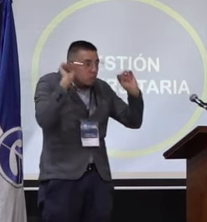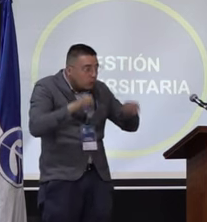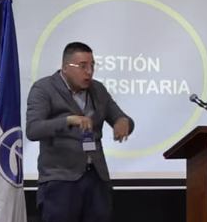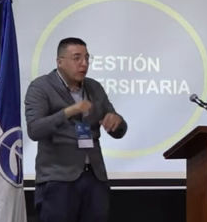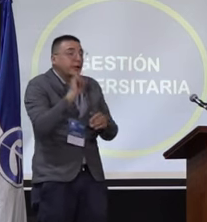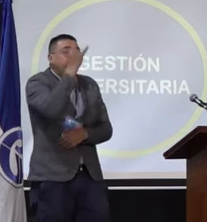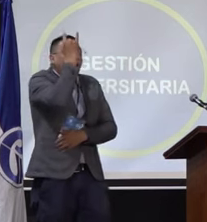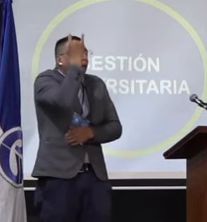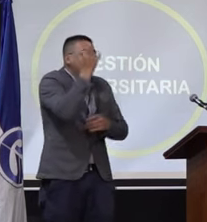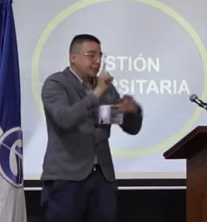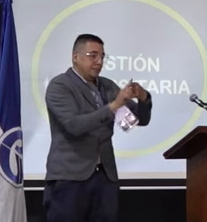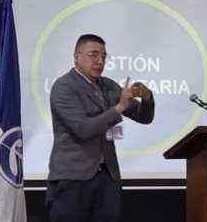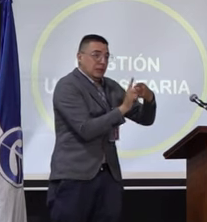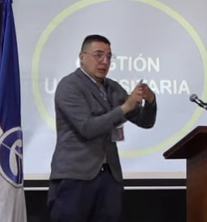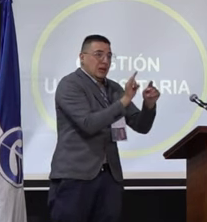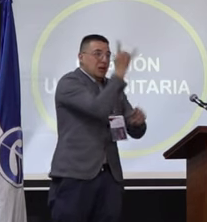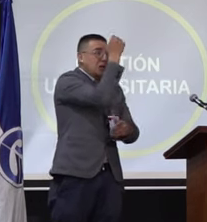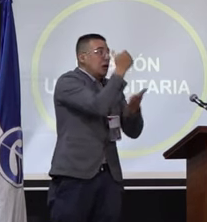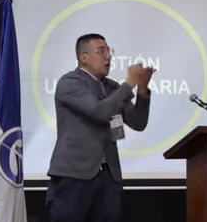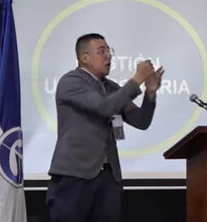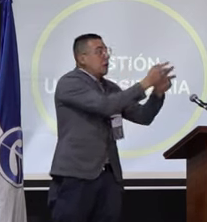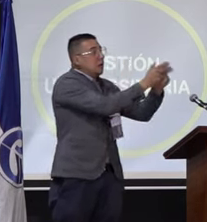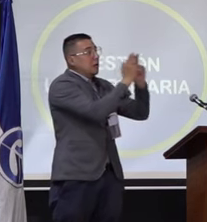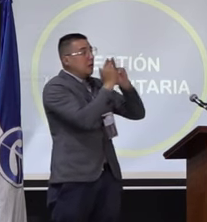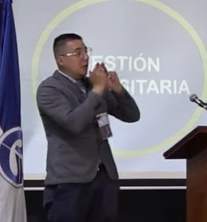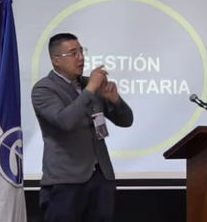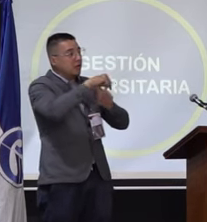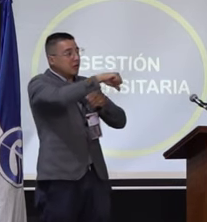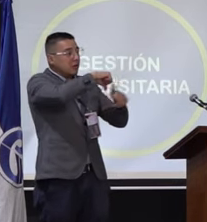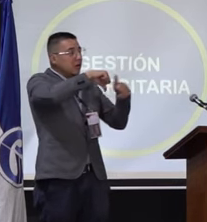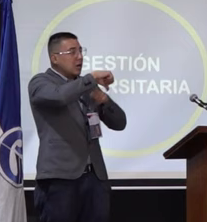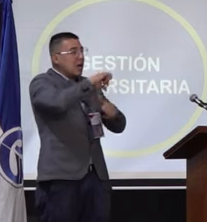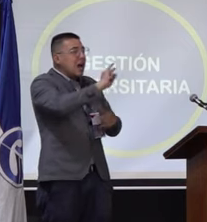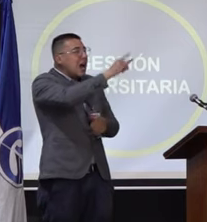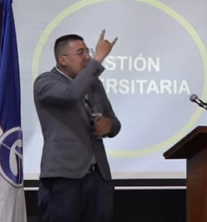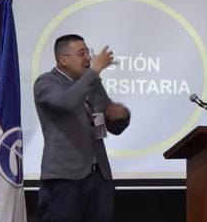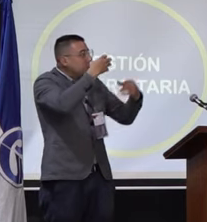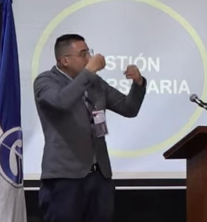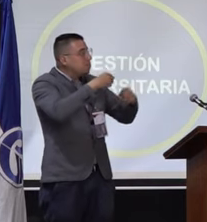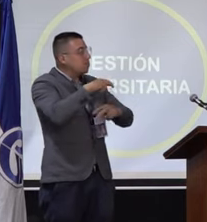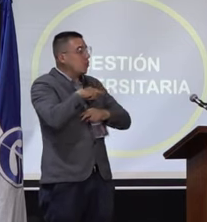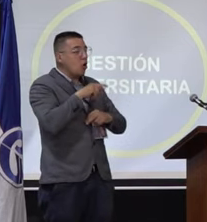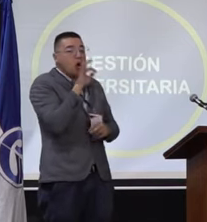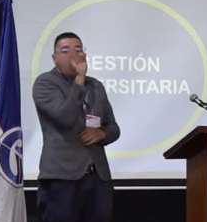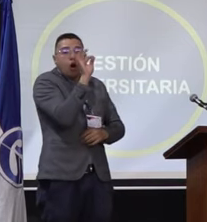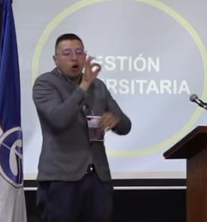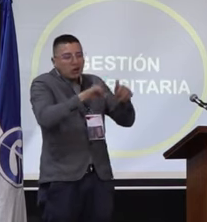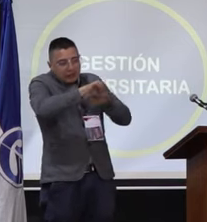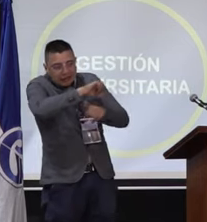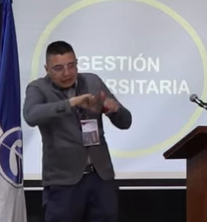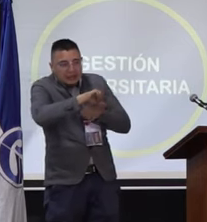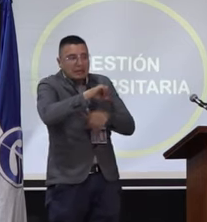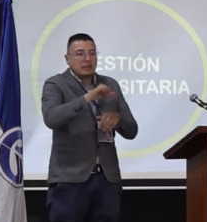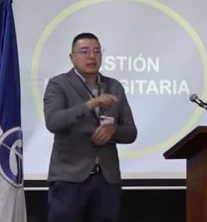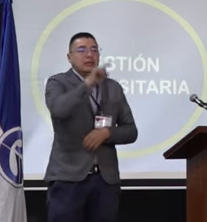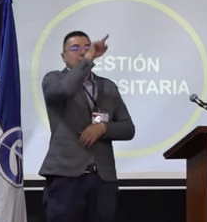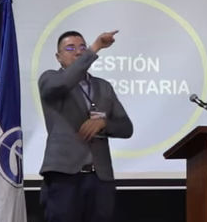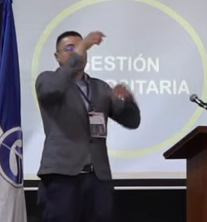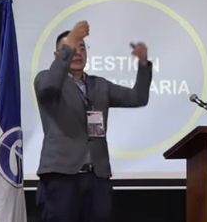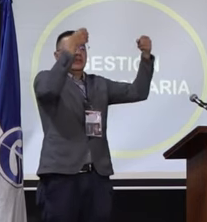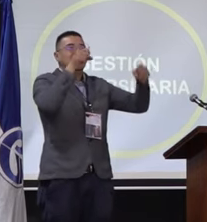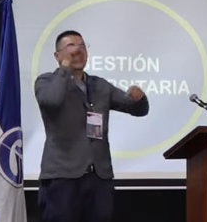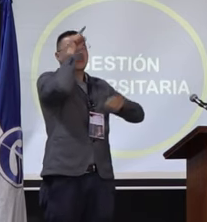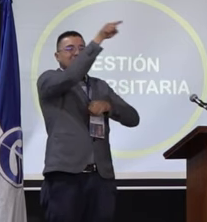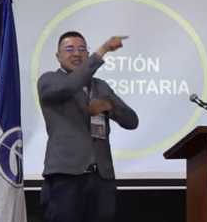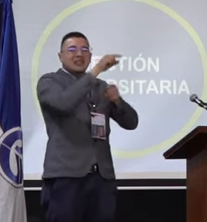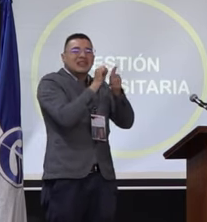si se quiere, por un lado, en algún crédito y hacerse, digamos, con alguna propiedad o invertirlos directamente en Balmaría, que es como el